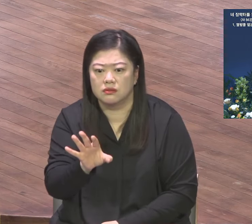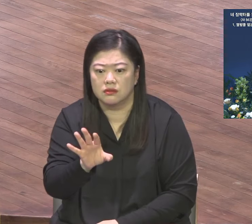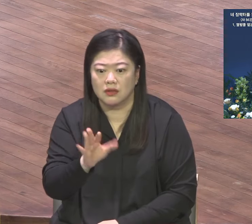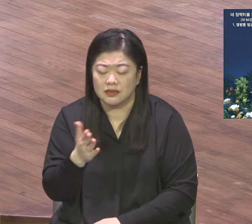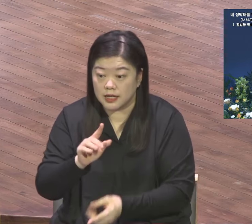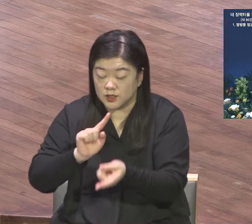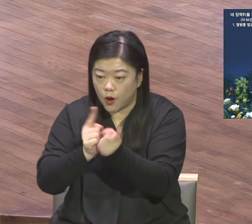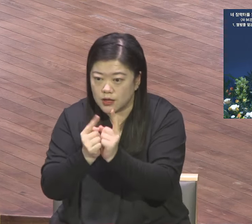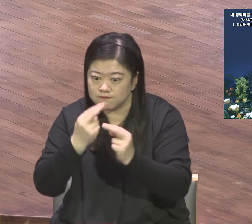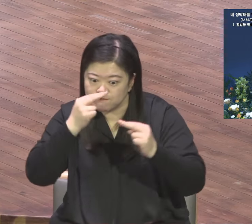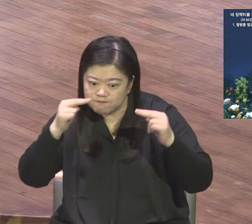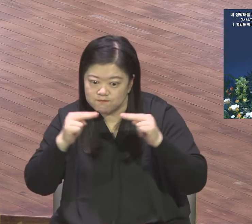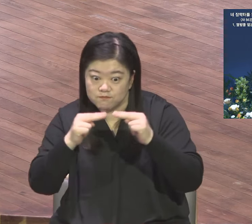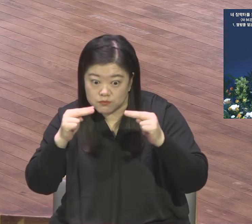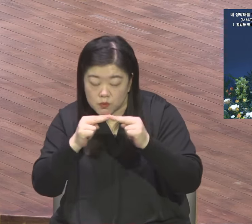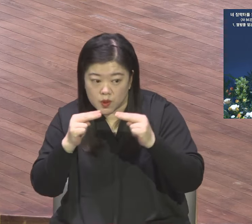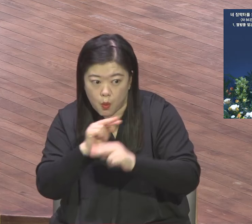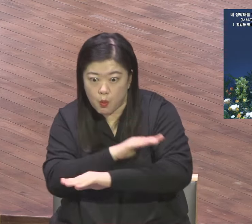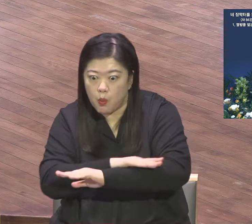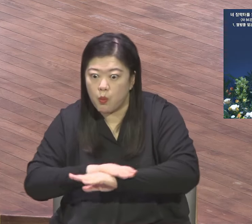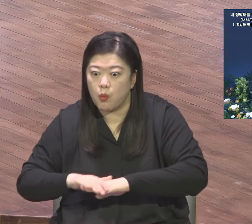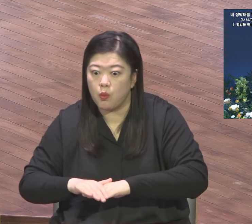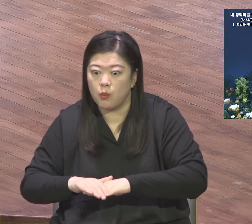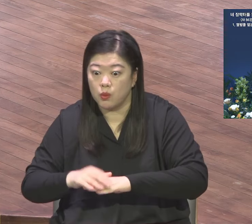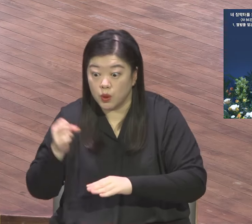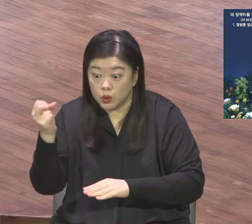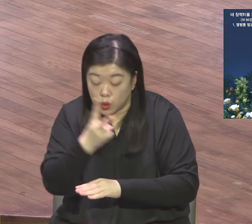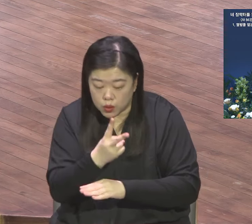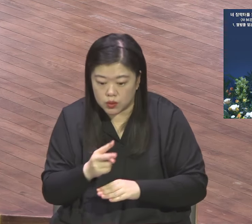권력 전도까지 장로님들이 끄집어내가지고 권력 전도하자.